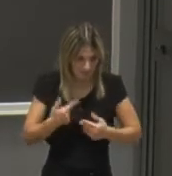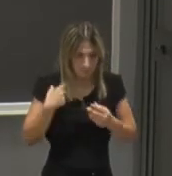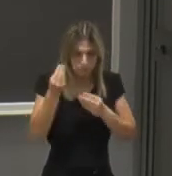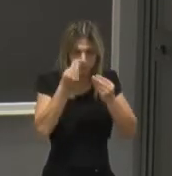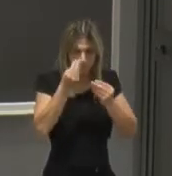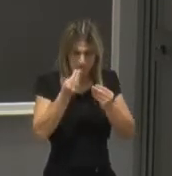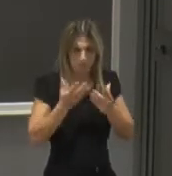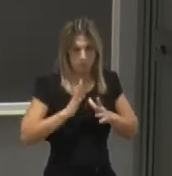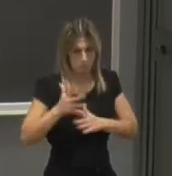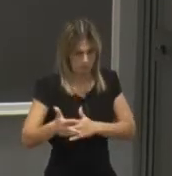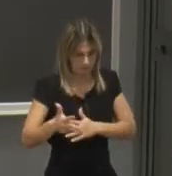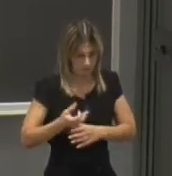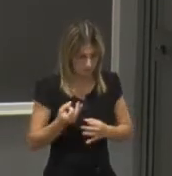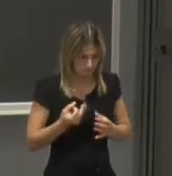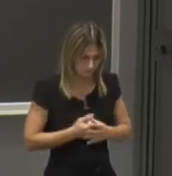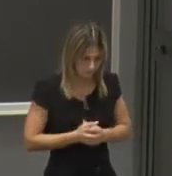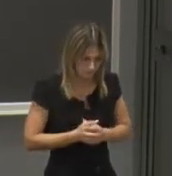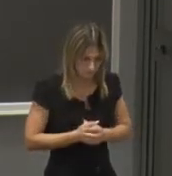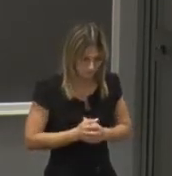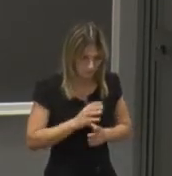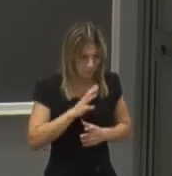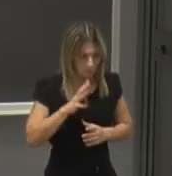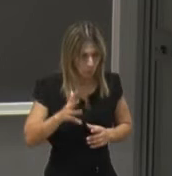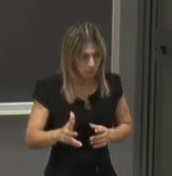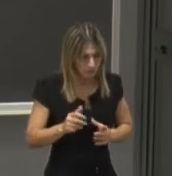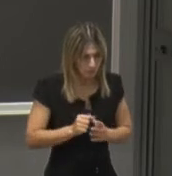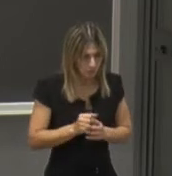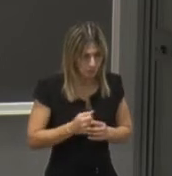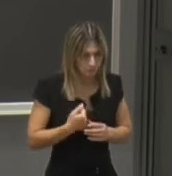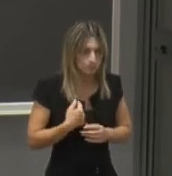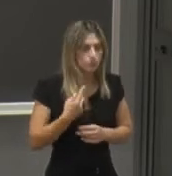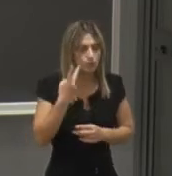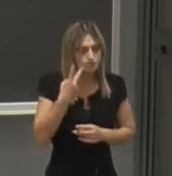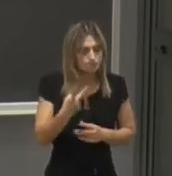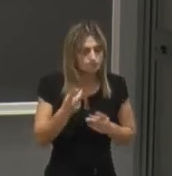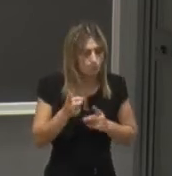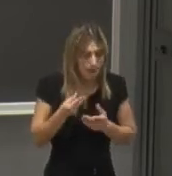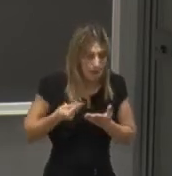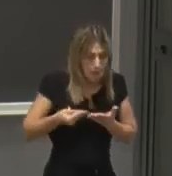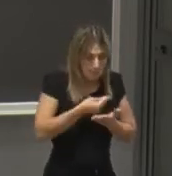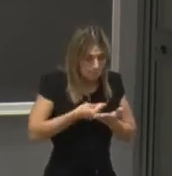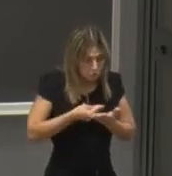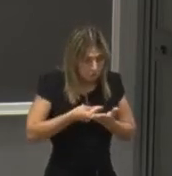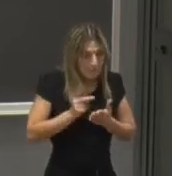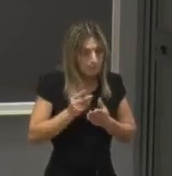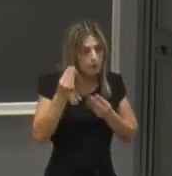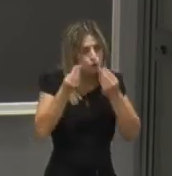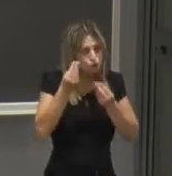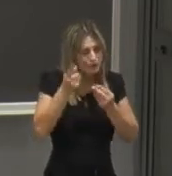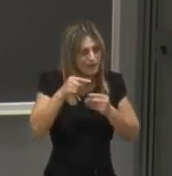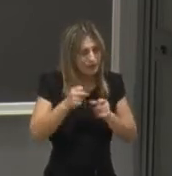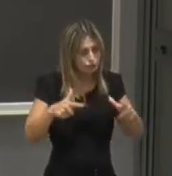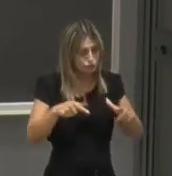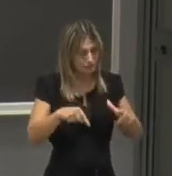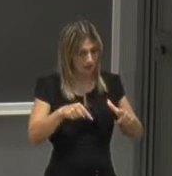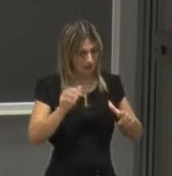grande e un'altra cosa alla quale ci dedichiamo assiduamente è progettare ma anche sognare la città del